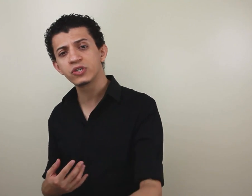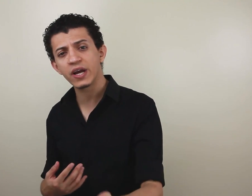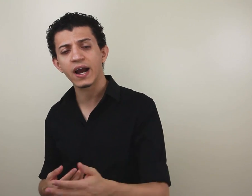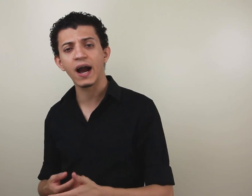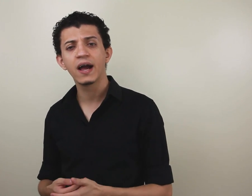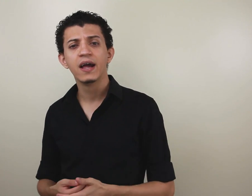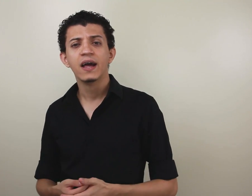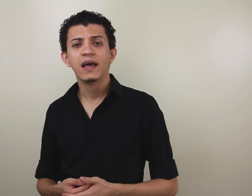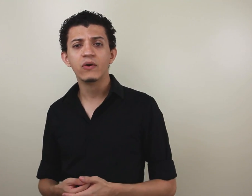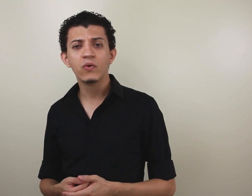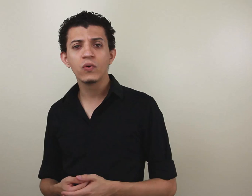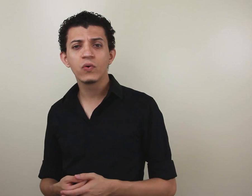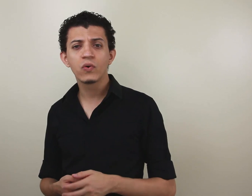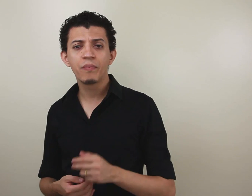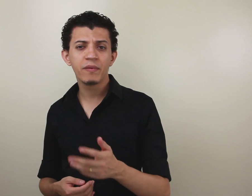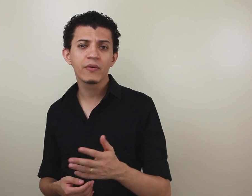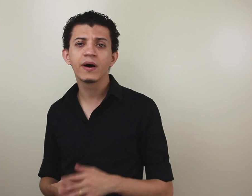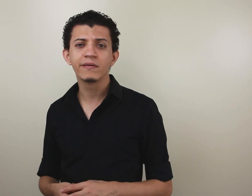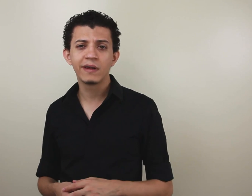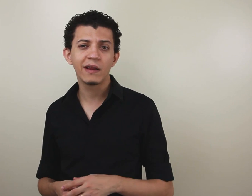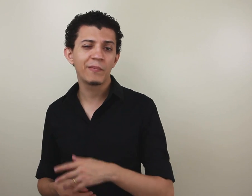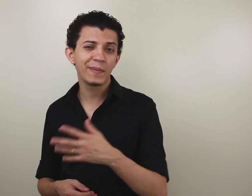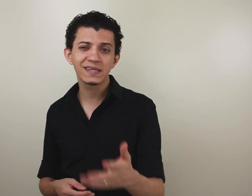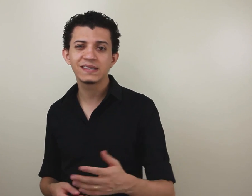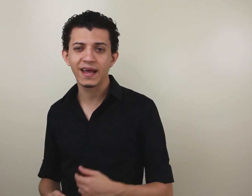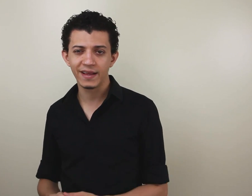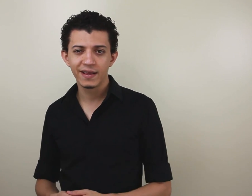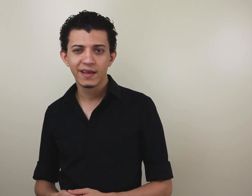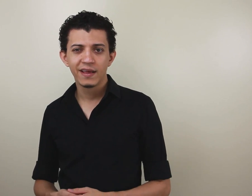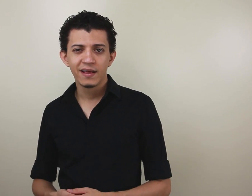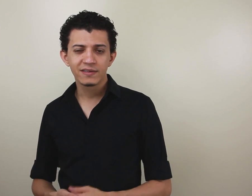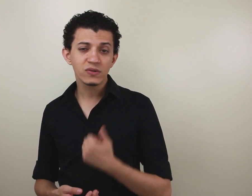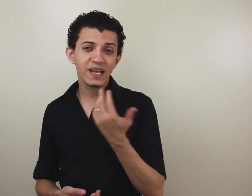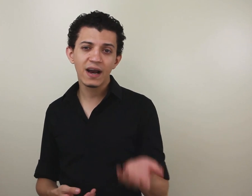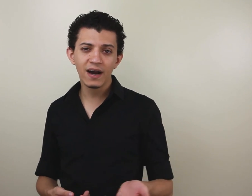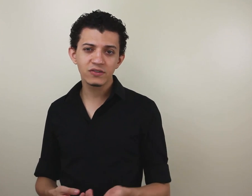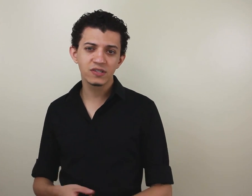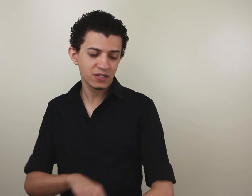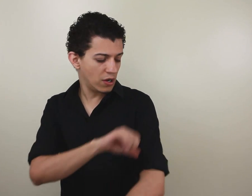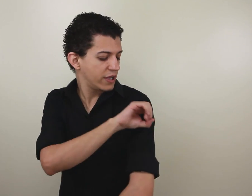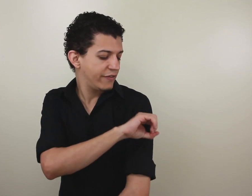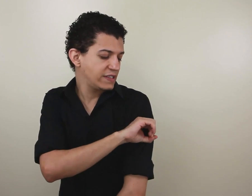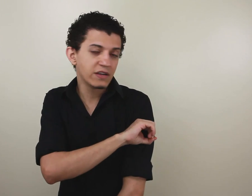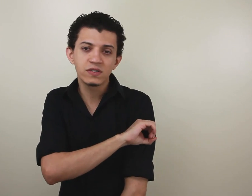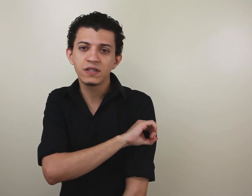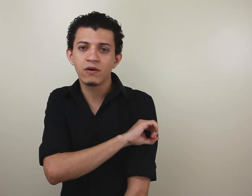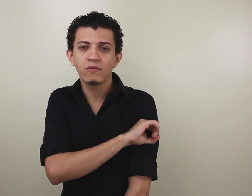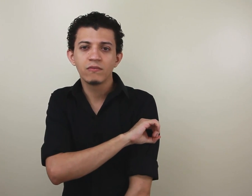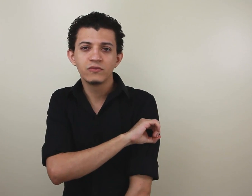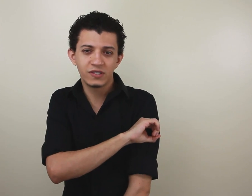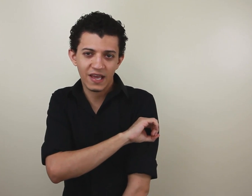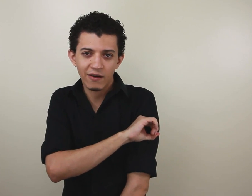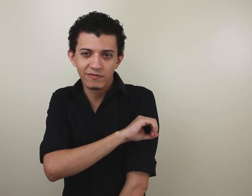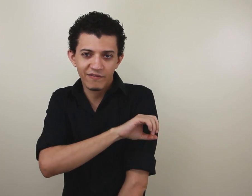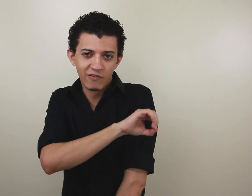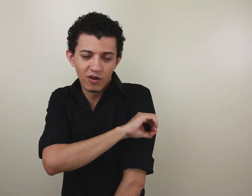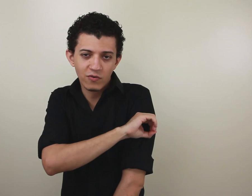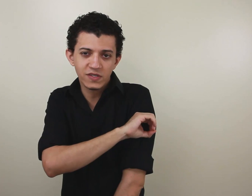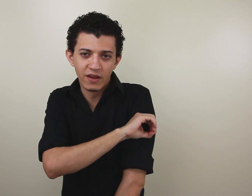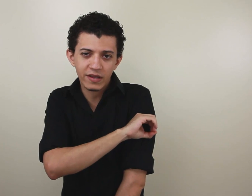de chegar no primeiro ano, na primeira série. Então, se é antes, então, aqui vai ser o sinal de zero. Vai colocar um zero